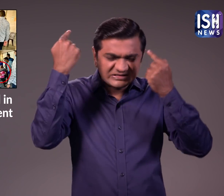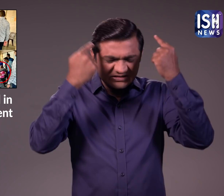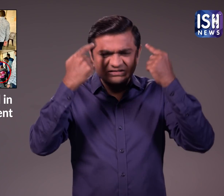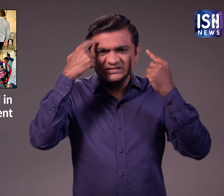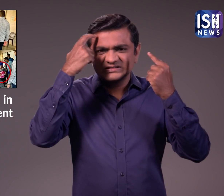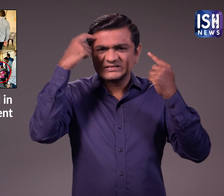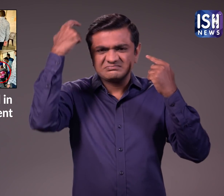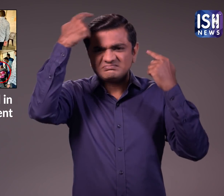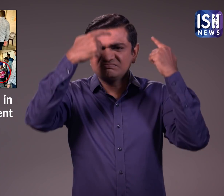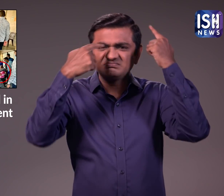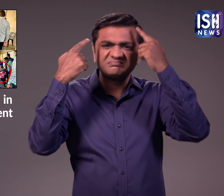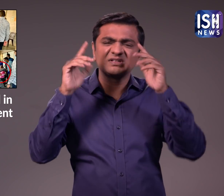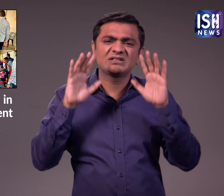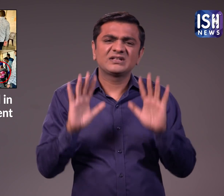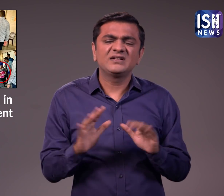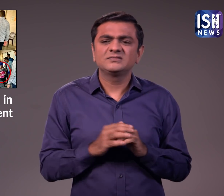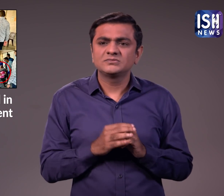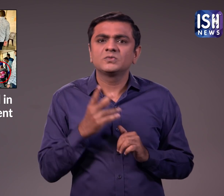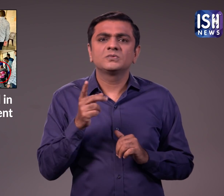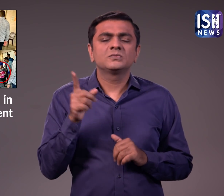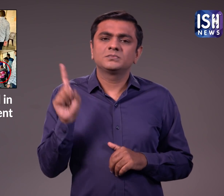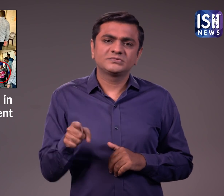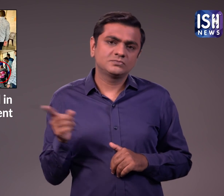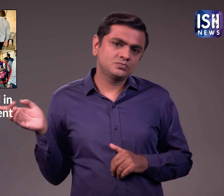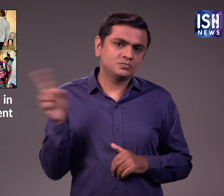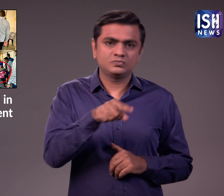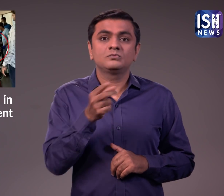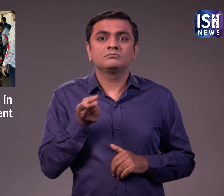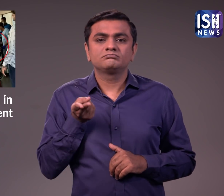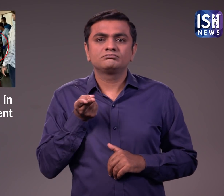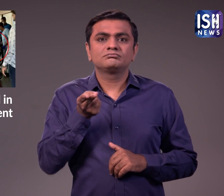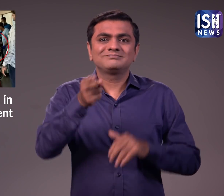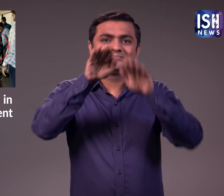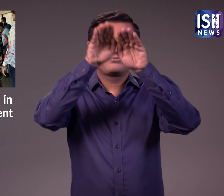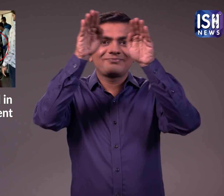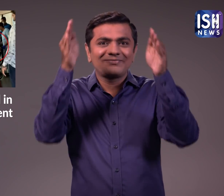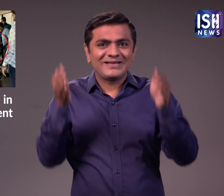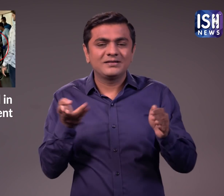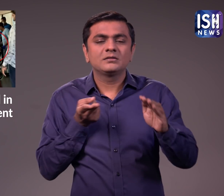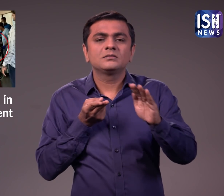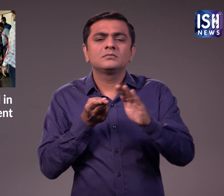उनके सिर पर चोटे आई थी और उनका CT स्कैन करवाना पड़ा।